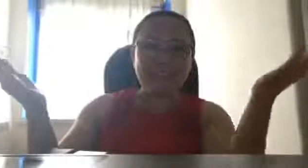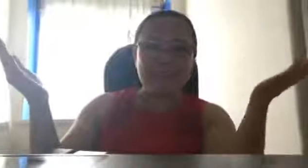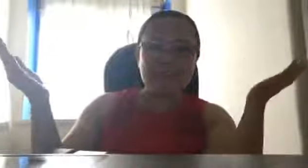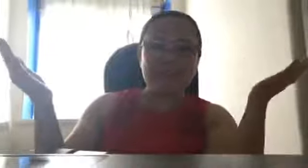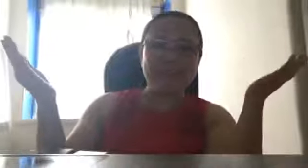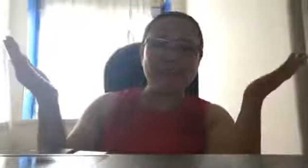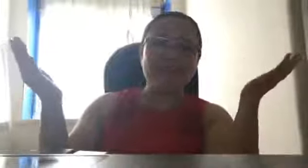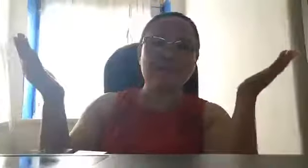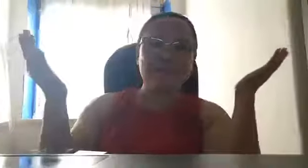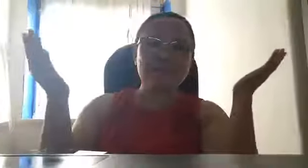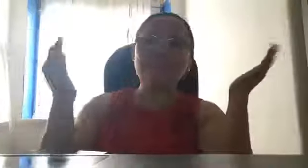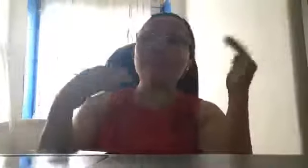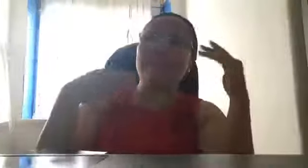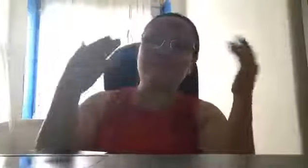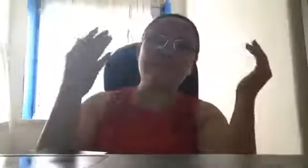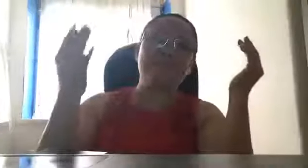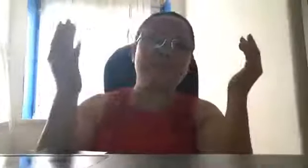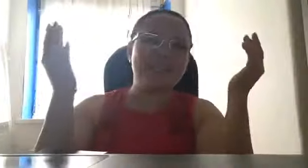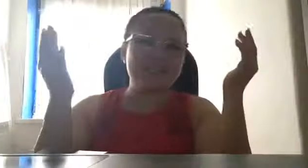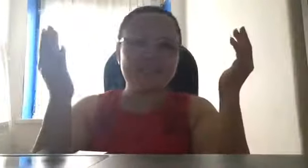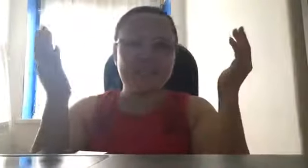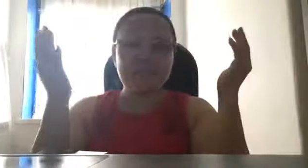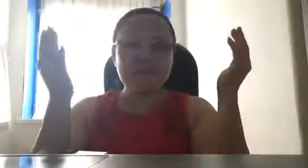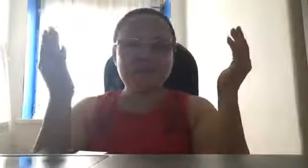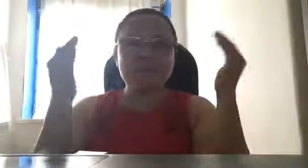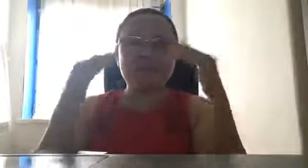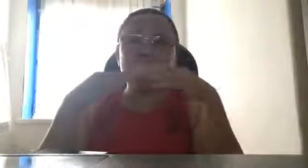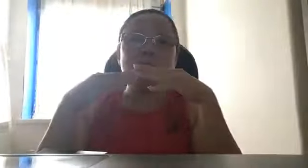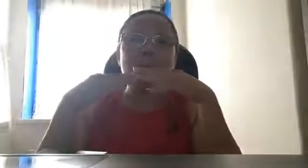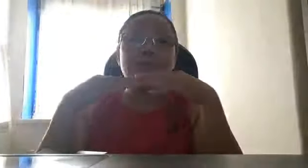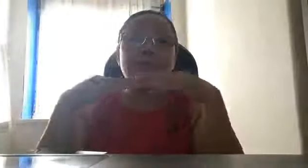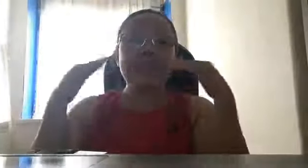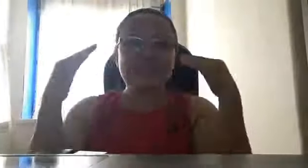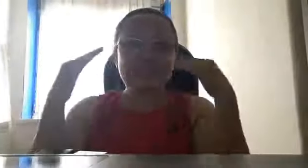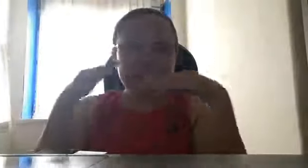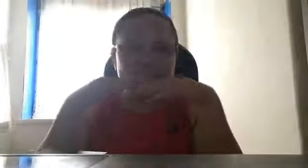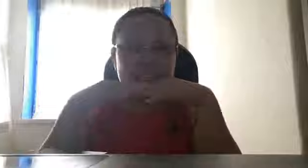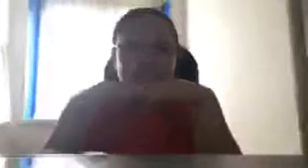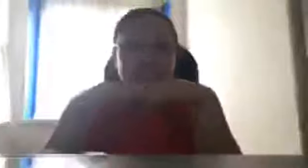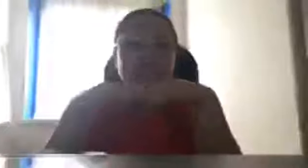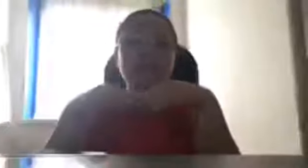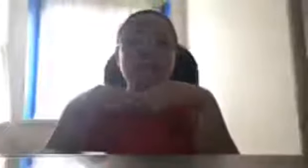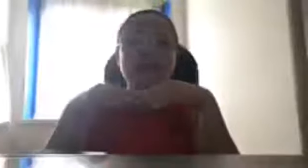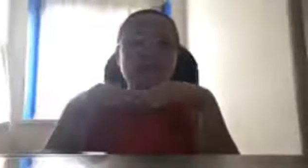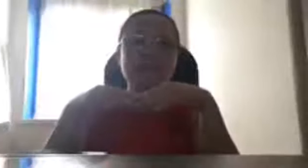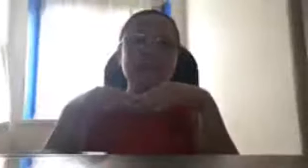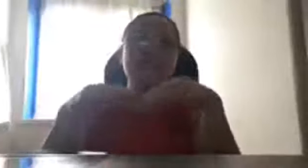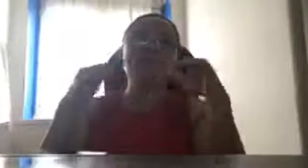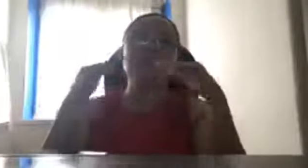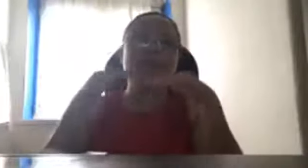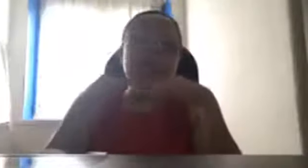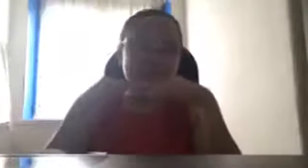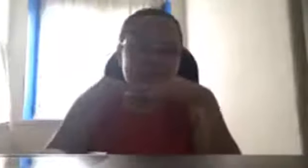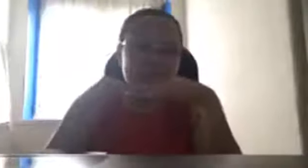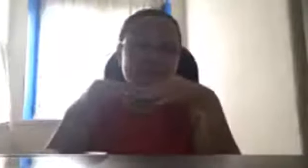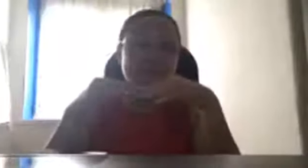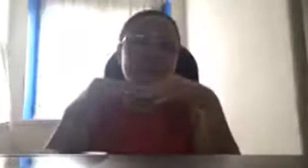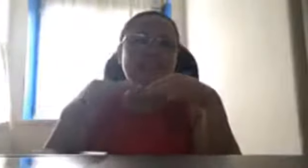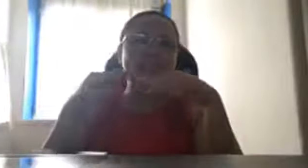nahirapan pa sila magpatubo sa ibang planeta. So, bakit hindi na lang natin mahalin itong planet Earth, at